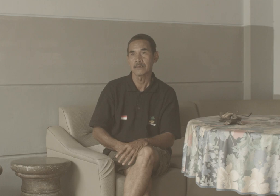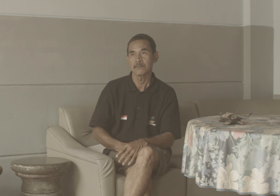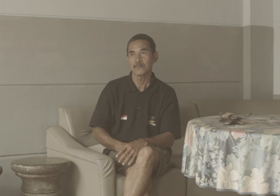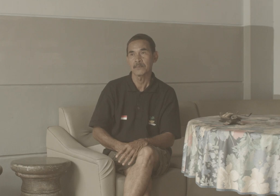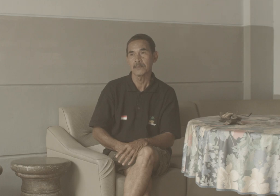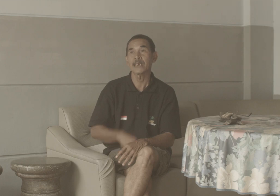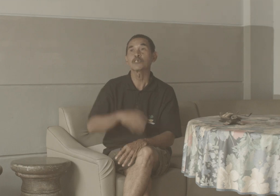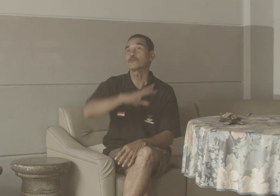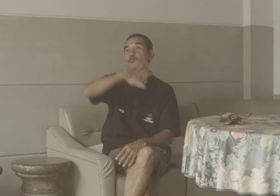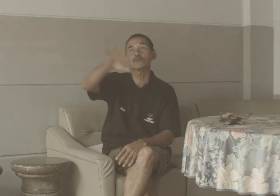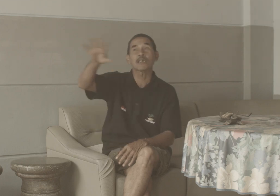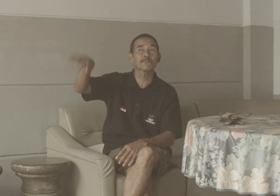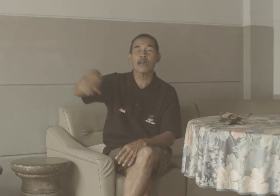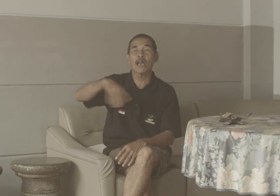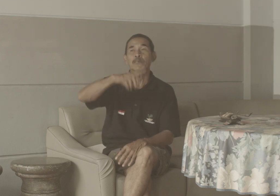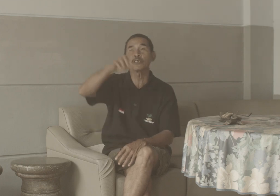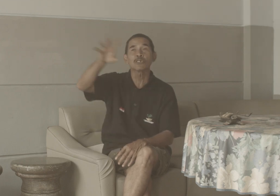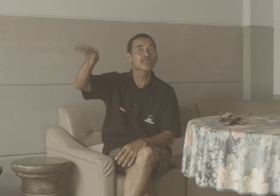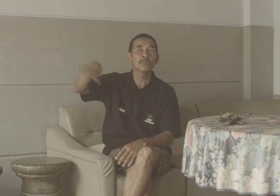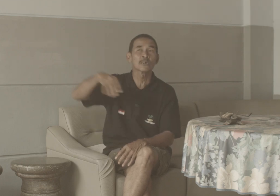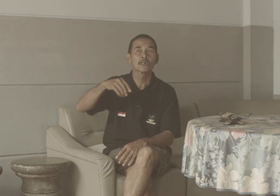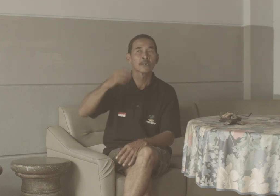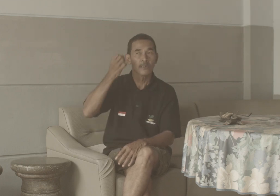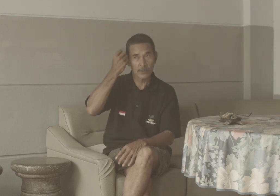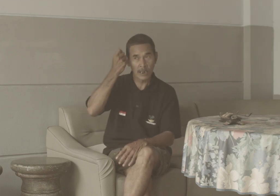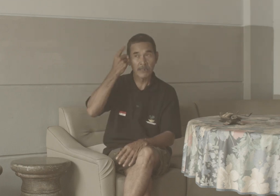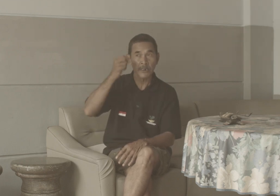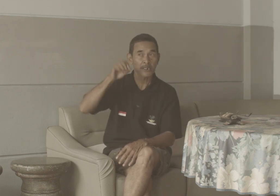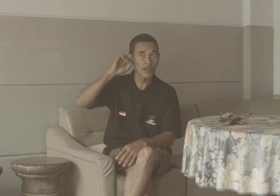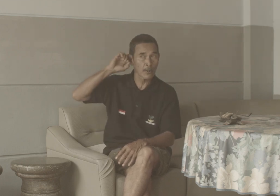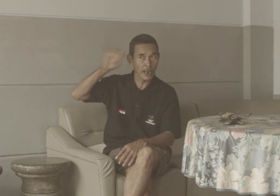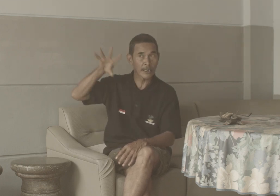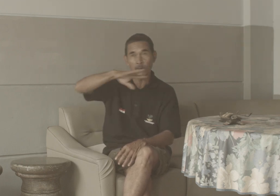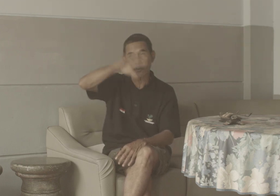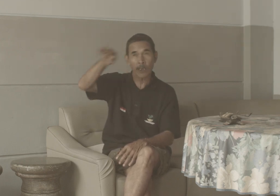Dan itu pun sudah dipahami Sudah dimengerti oleh orang yang normal